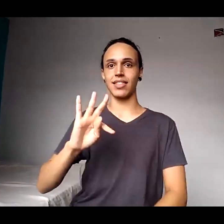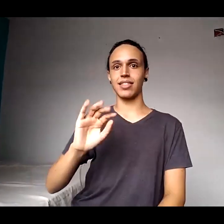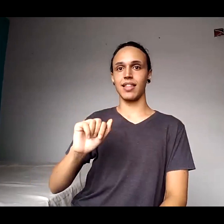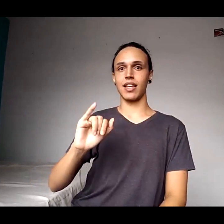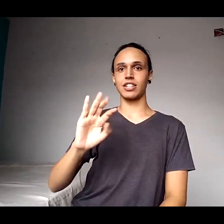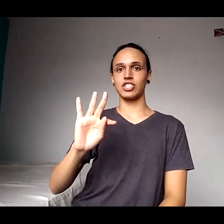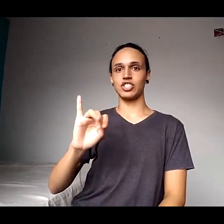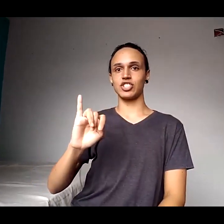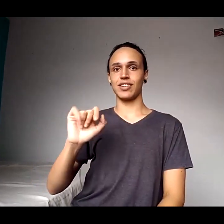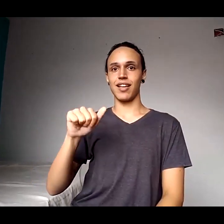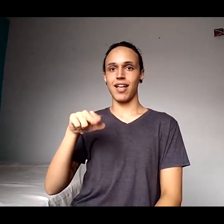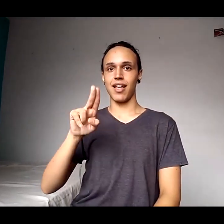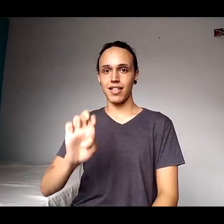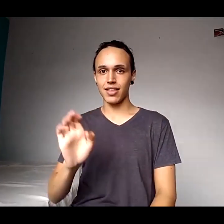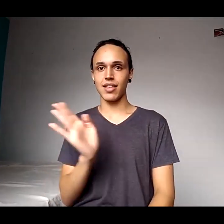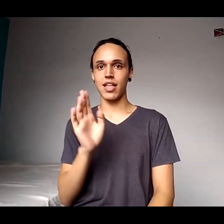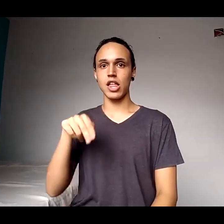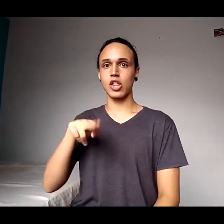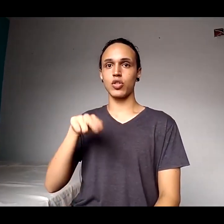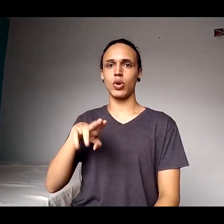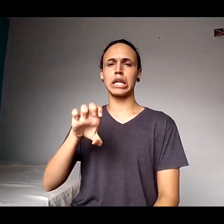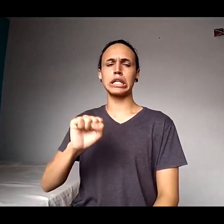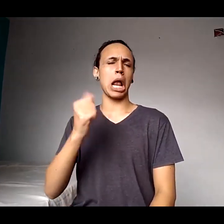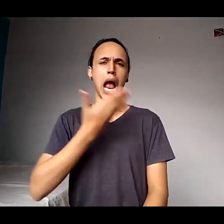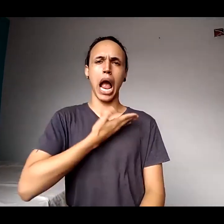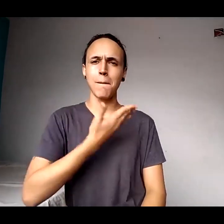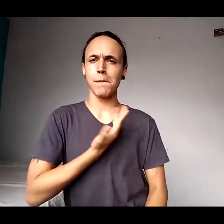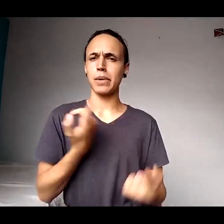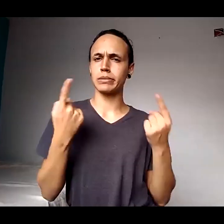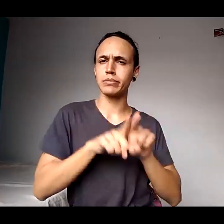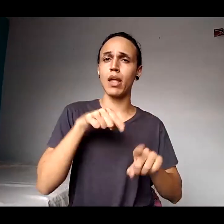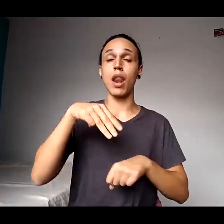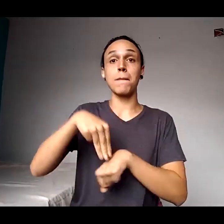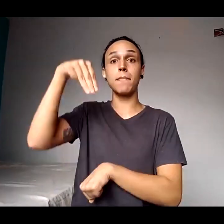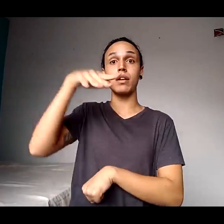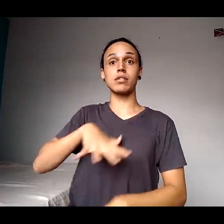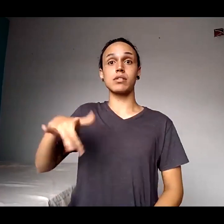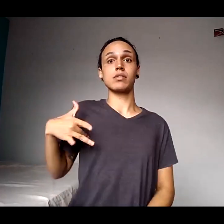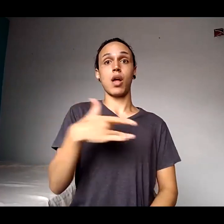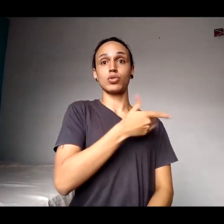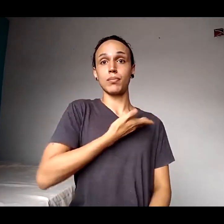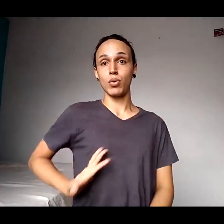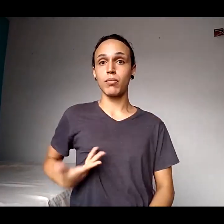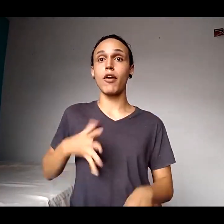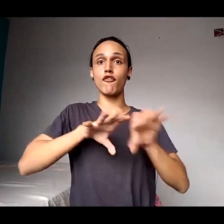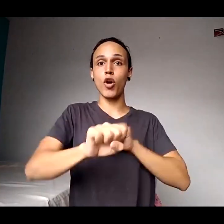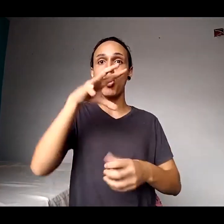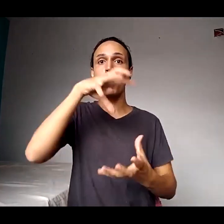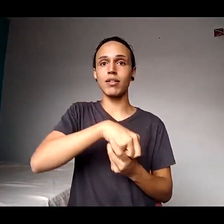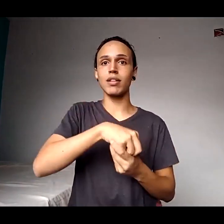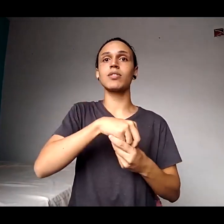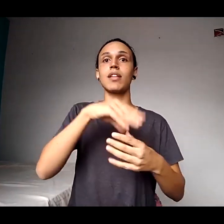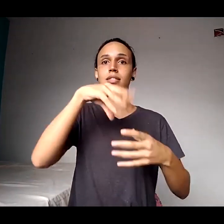Tatiane Nunes, nossa parceira. Tatiane é mestre em saúde pública pela ENSP, especialista em gestão de